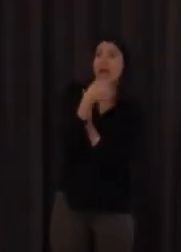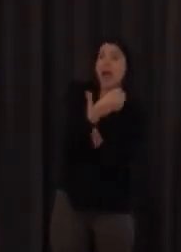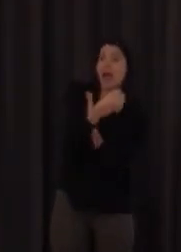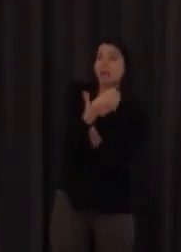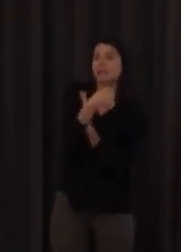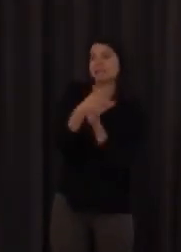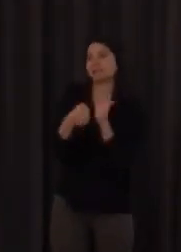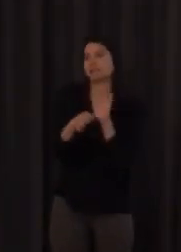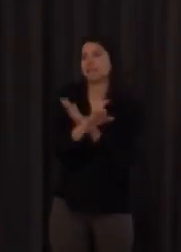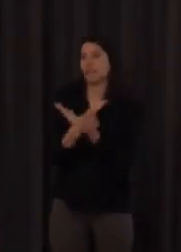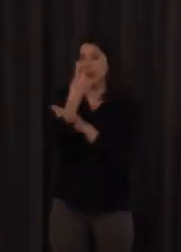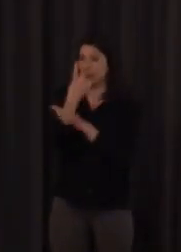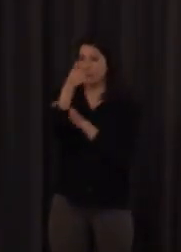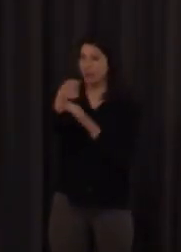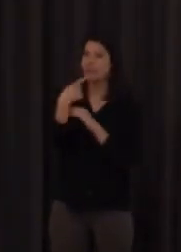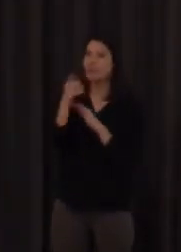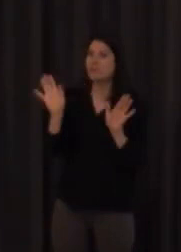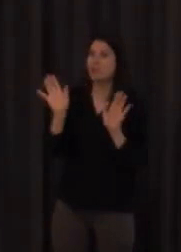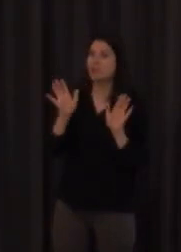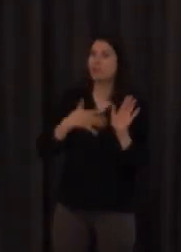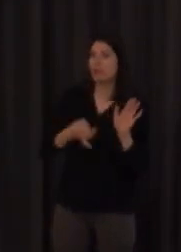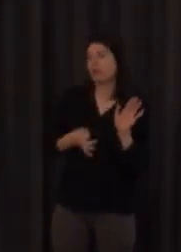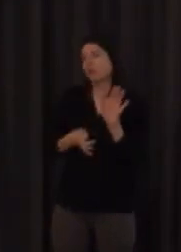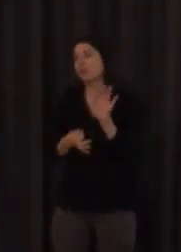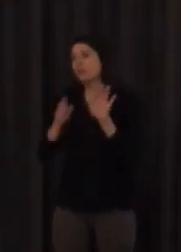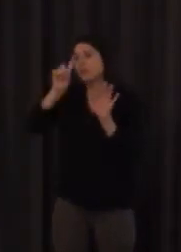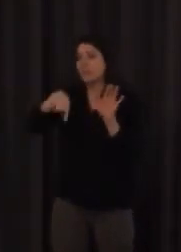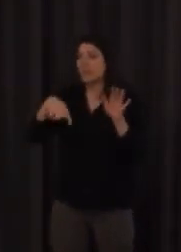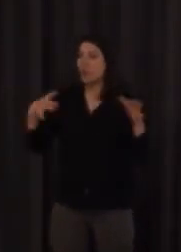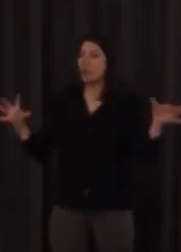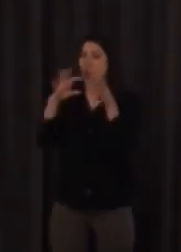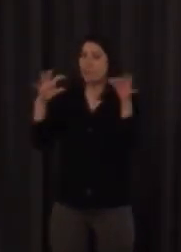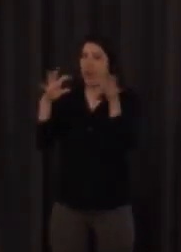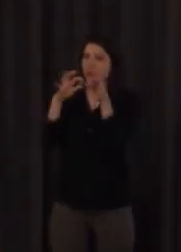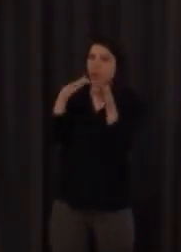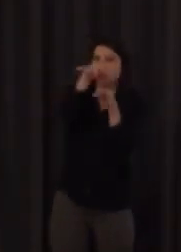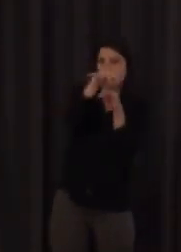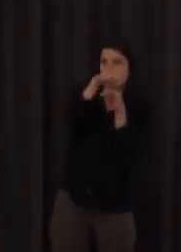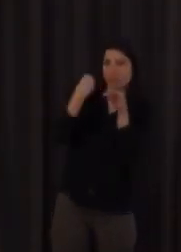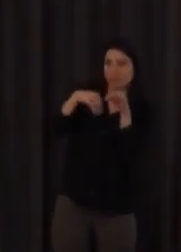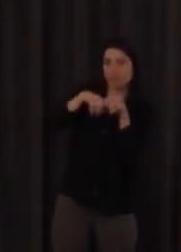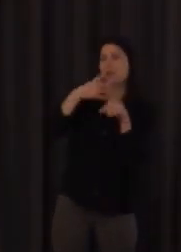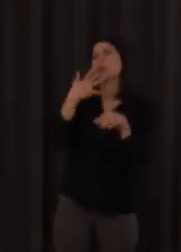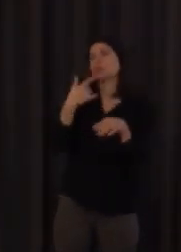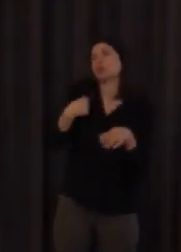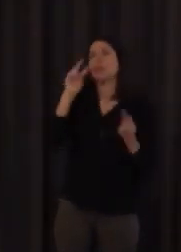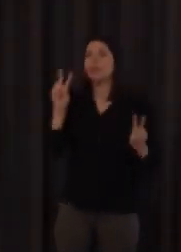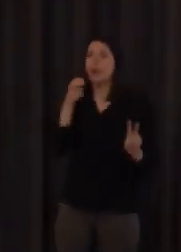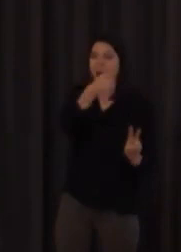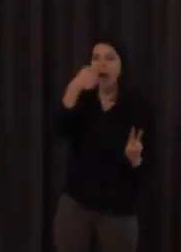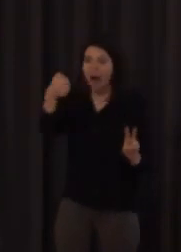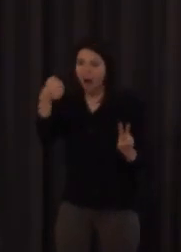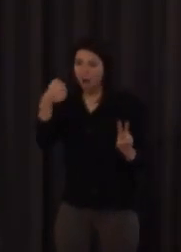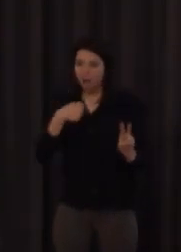combinaciones has dicho antes para el lugar o sea si yo veo claro yo no lo sé pero si veo AA como sé que es